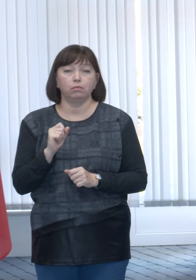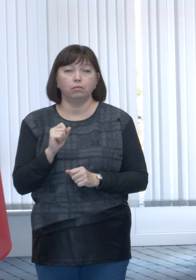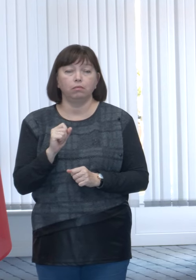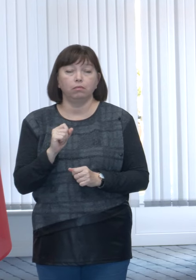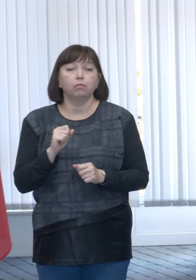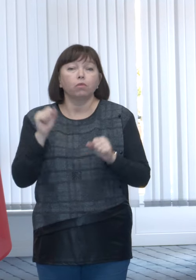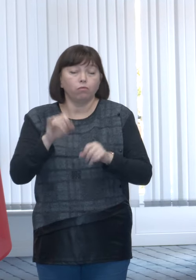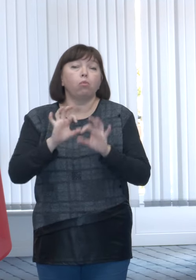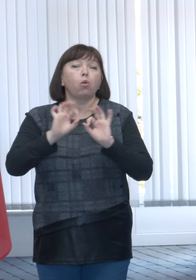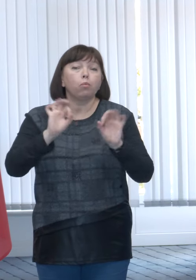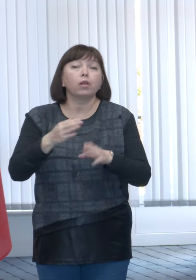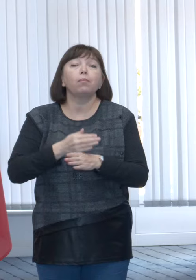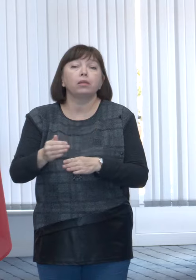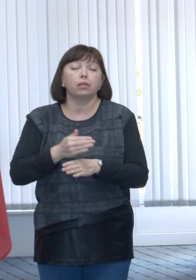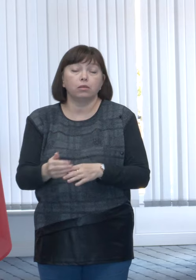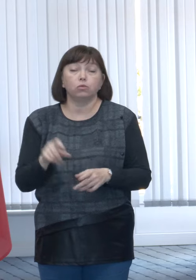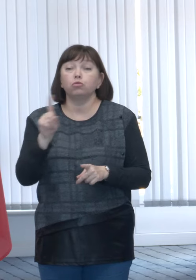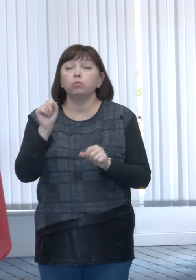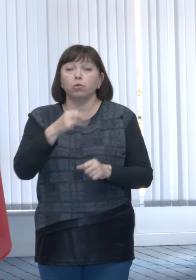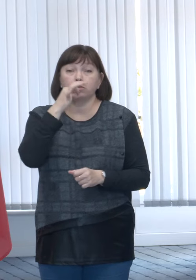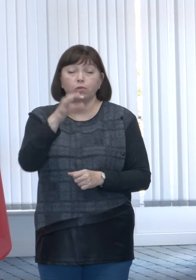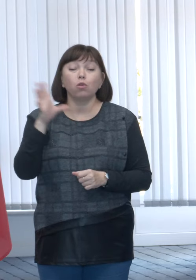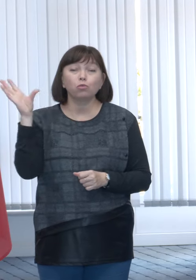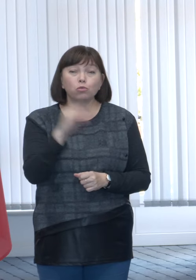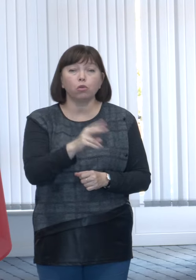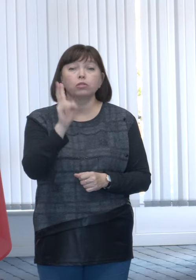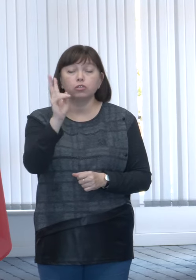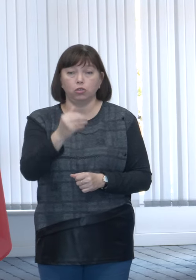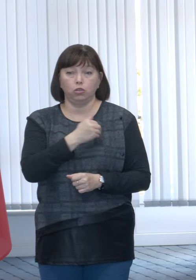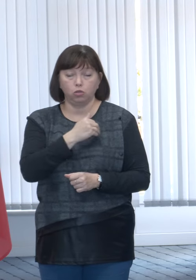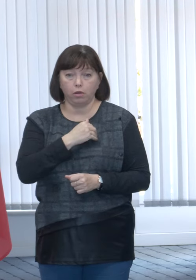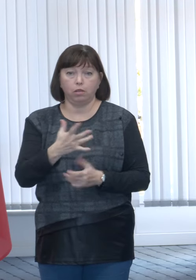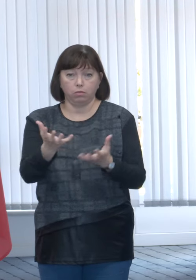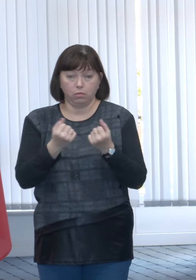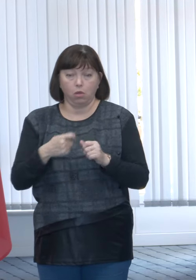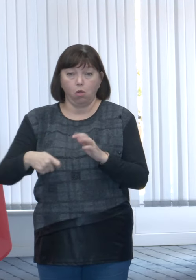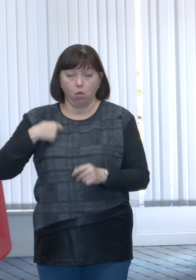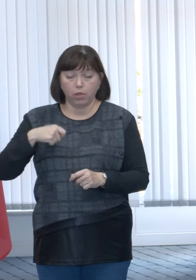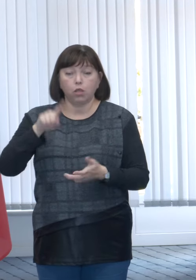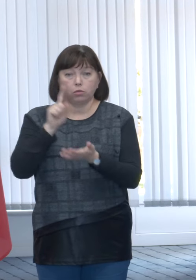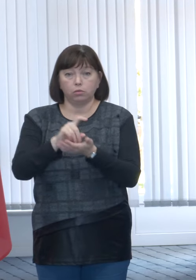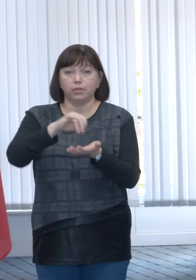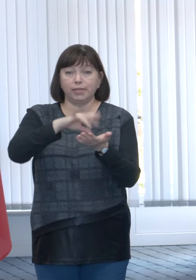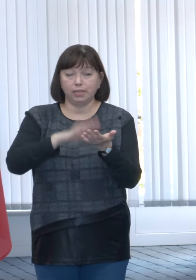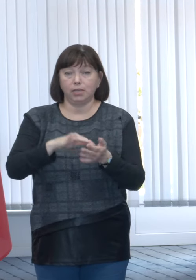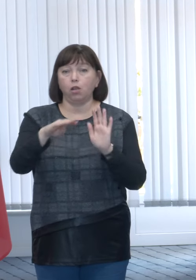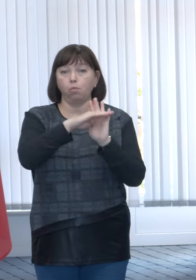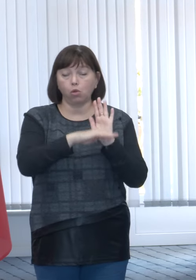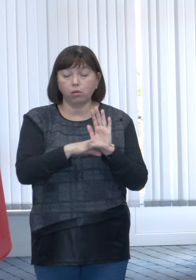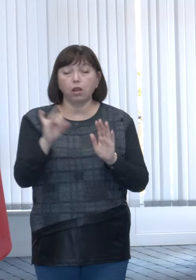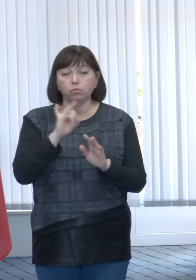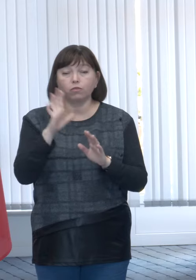deci, îl vom comunica. Ceea pot spune este că toți cei care doresc să beneficieze, să înscriu un program și noi facem